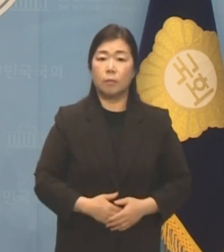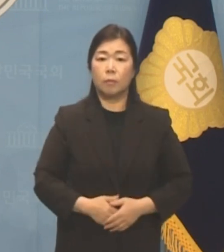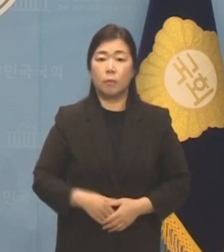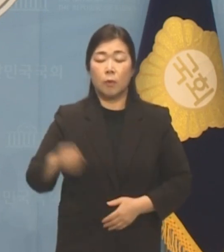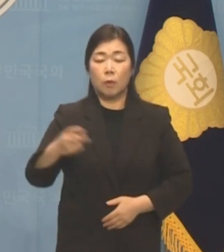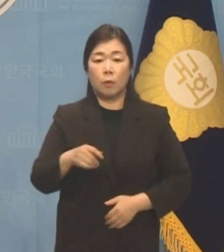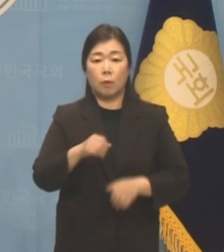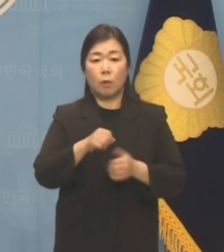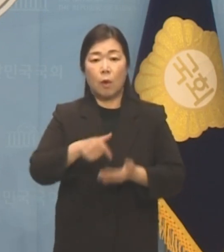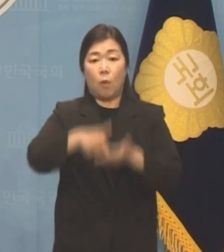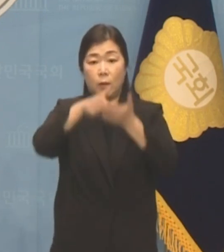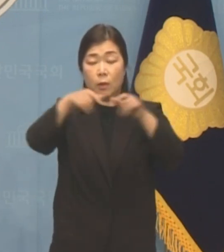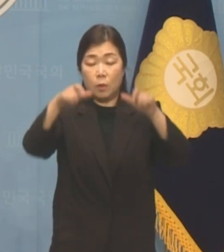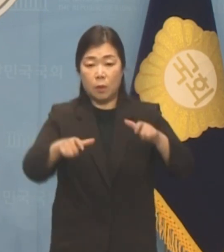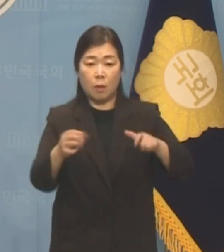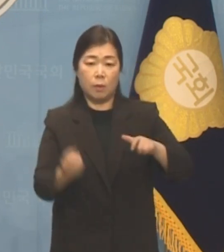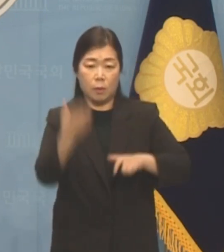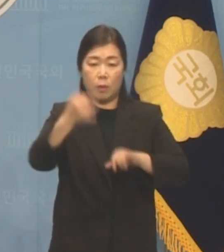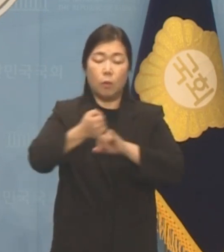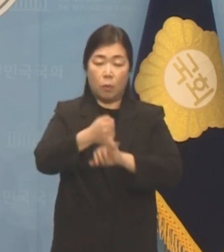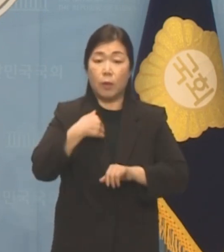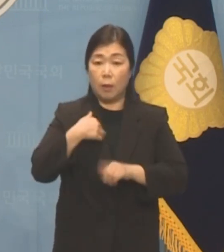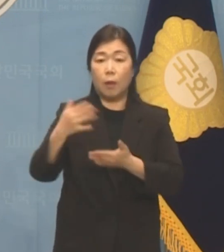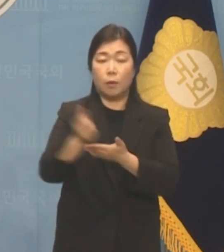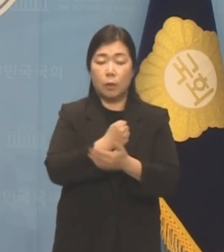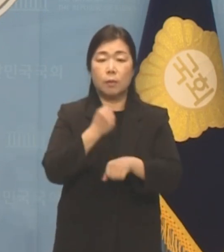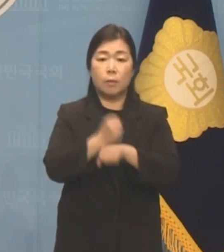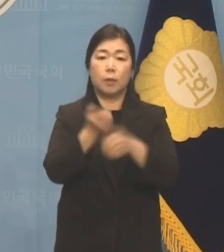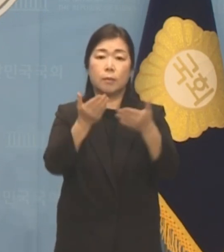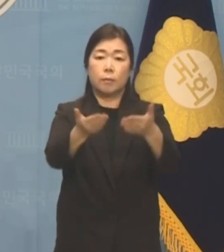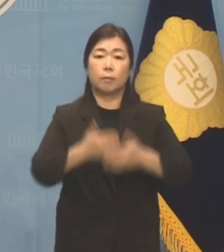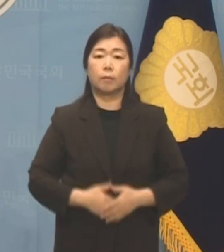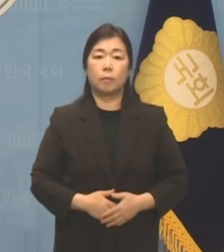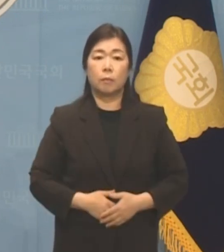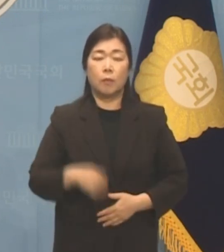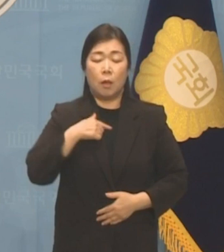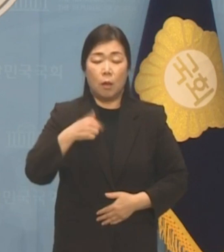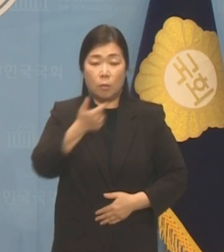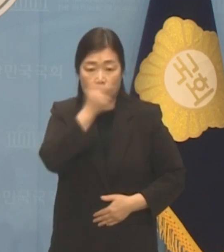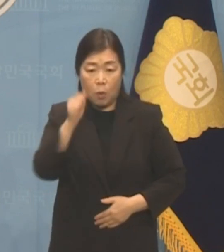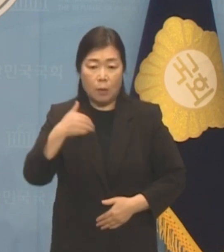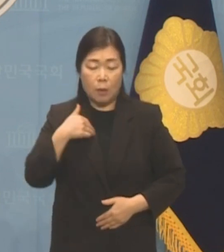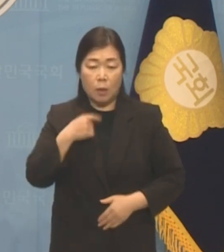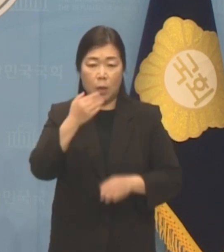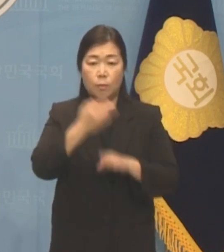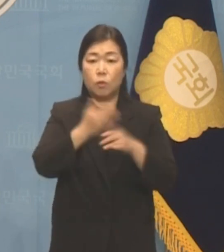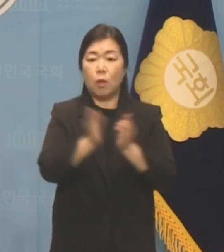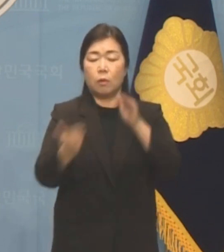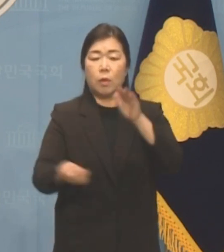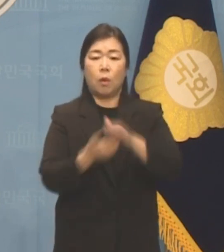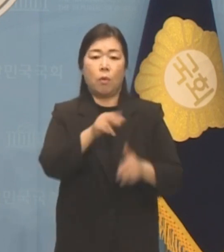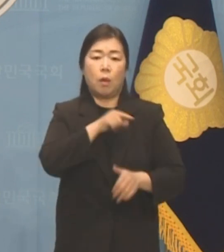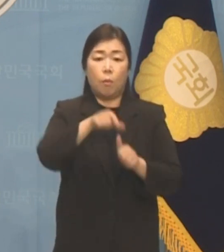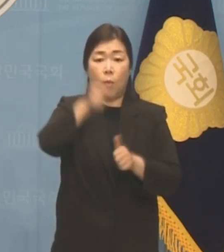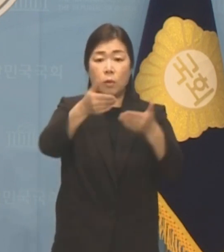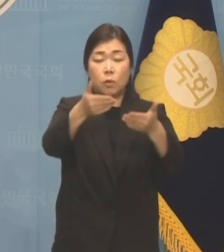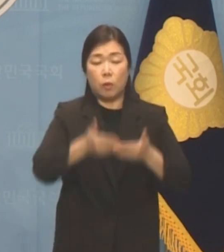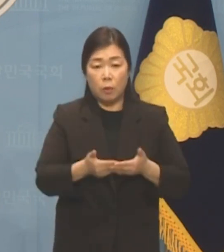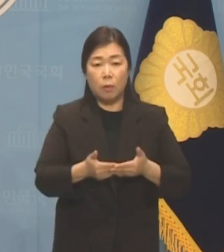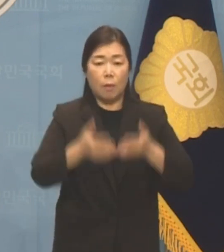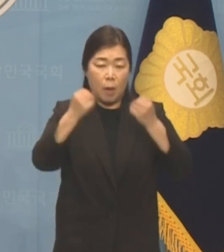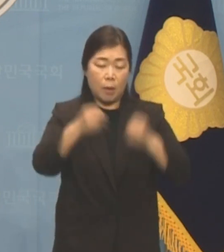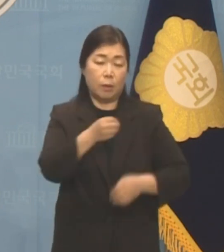광진의 승리를 반드시 이뤄내겠습니다. 부족한 저를 민주당 최고위원으로 선택해 주셨던